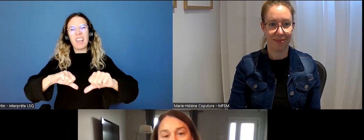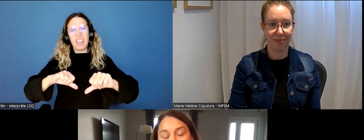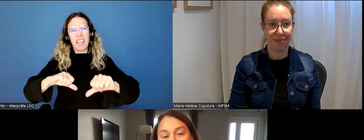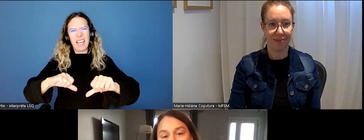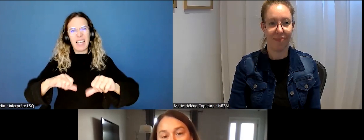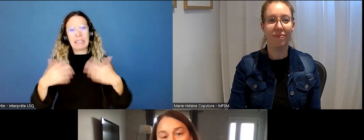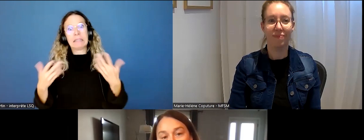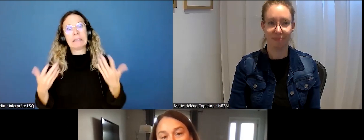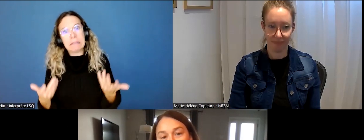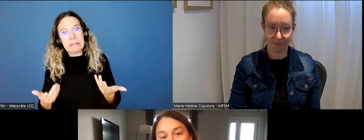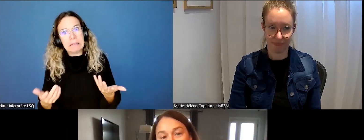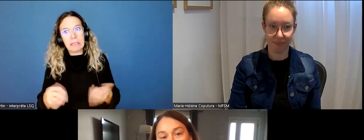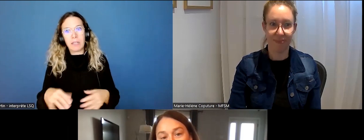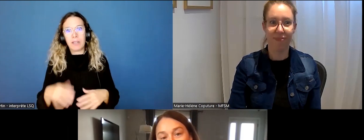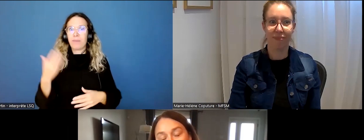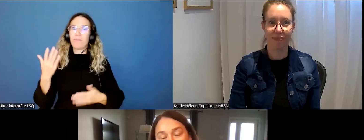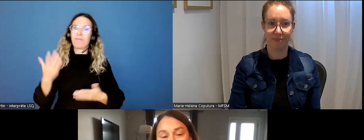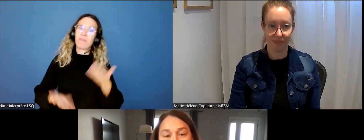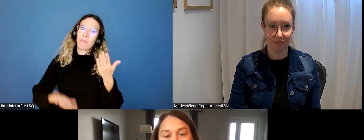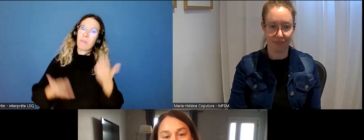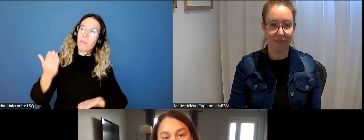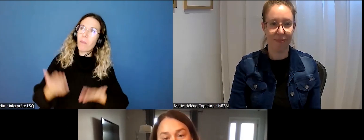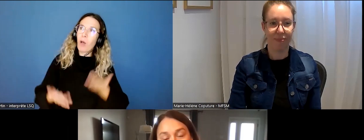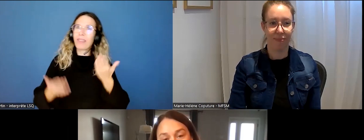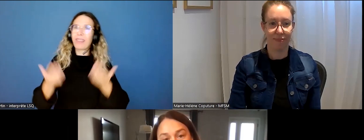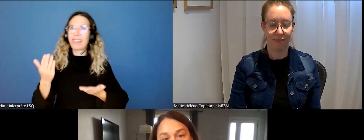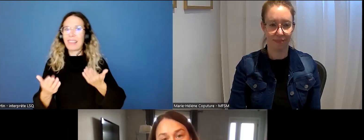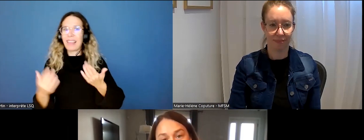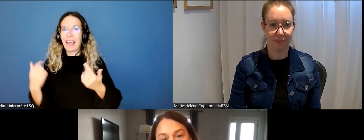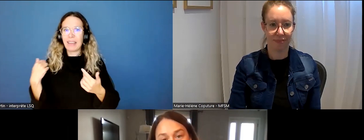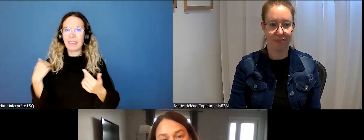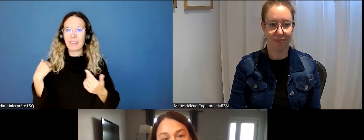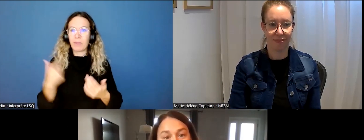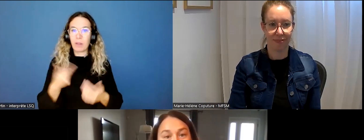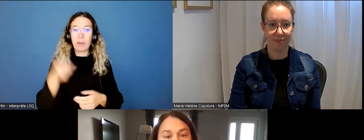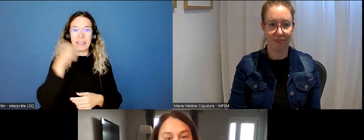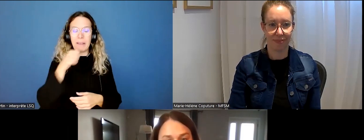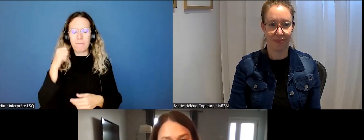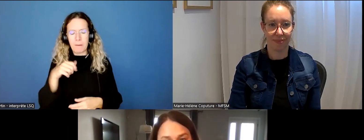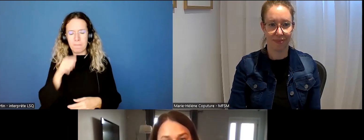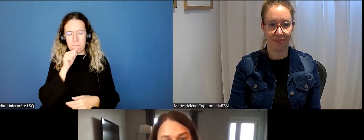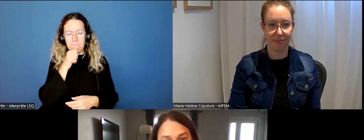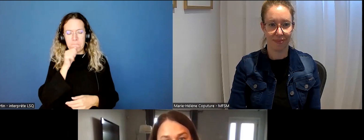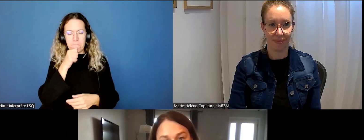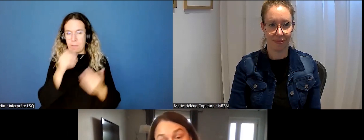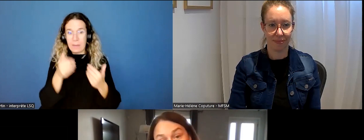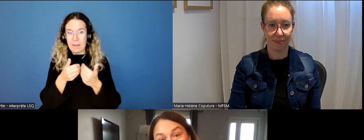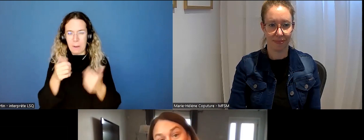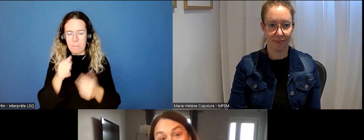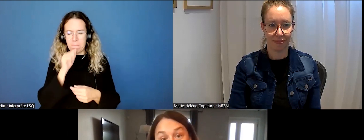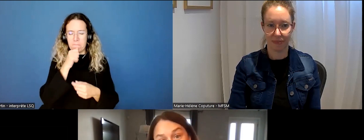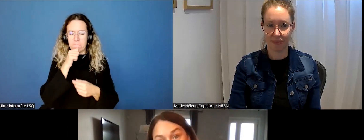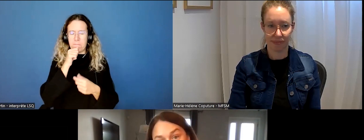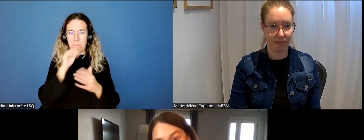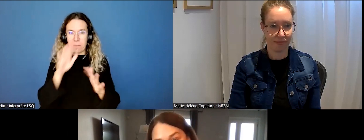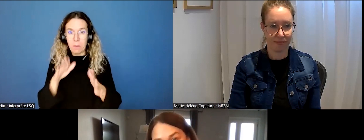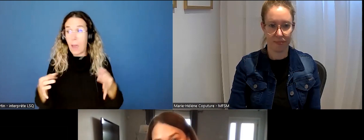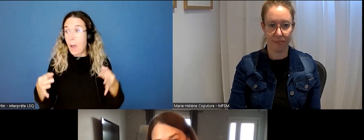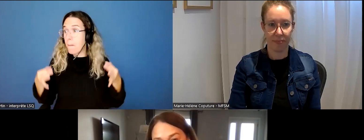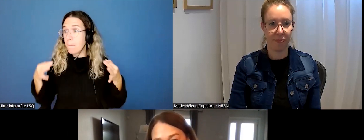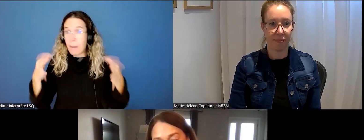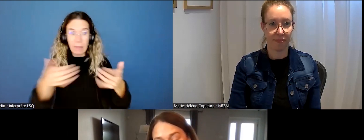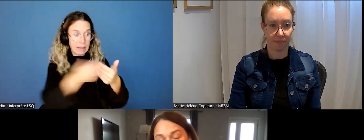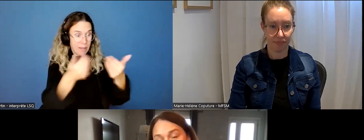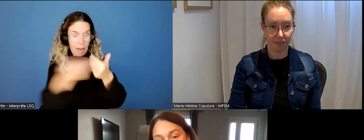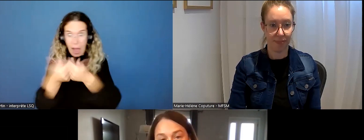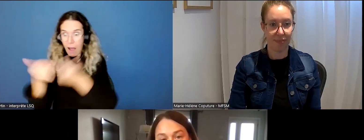Et comme il y peut-être eu un petit peu, plusieurs femmes qui ont attendu avant de se séparer et qui se sont tous séparés en même temps, peut